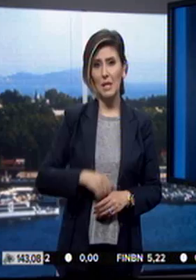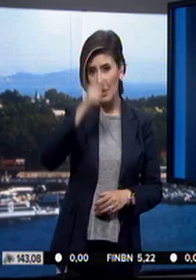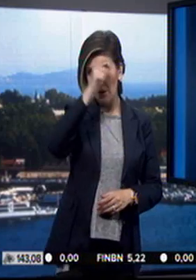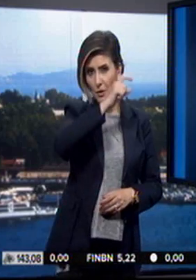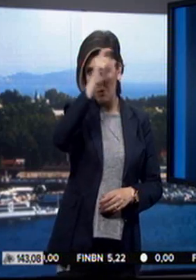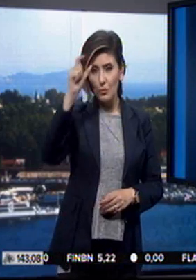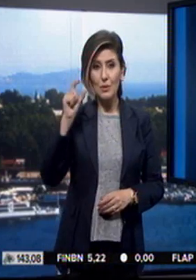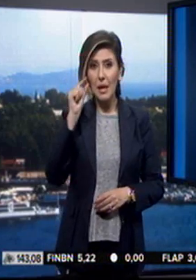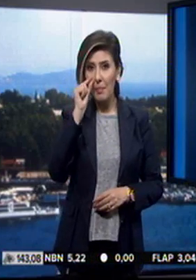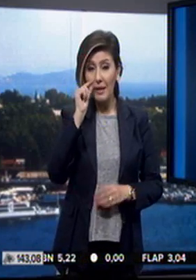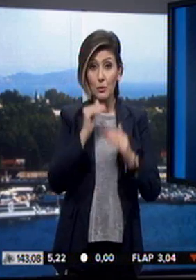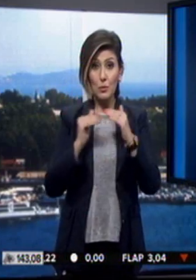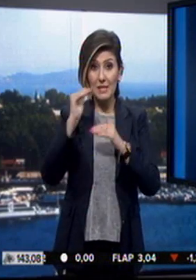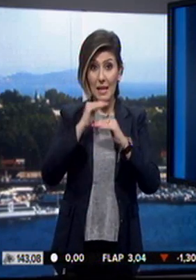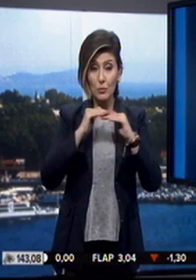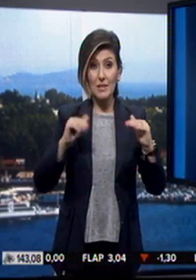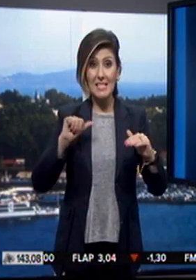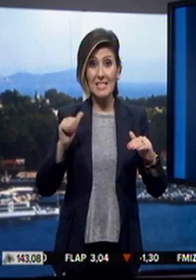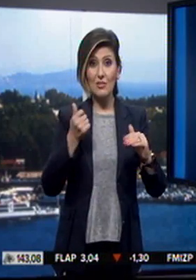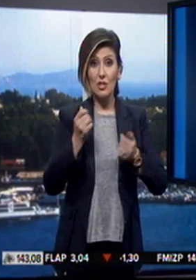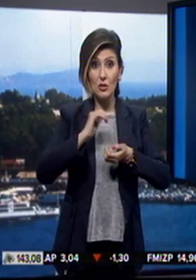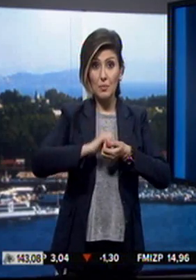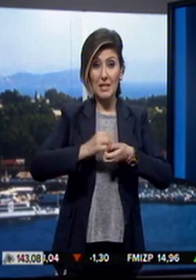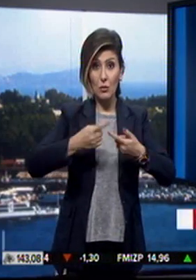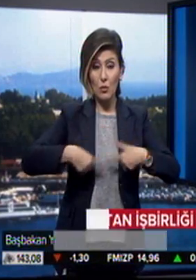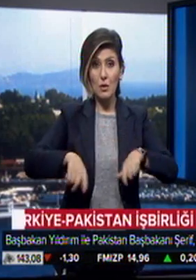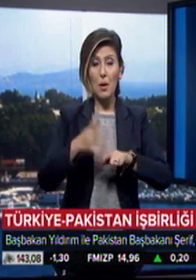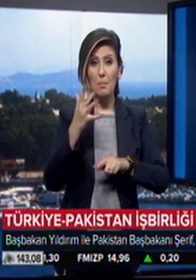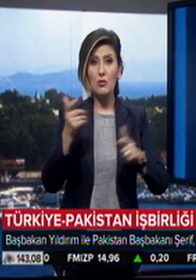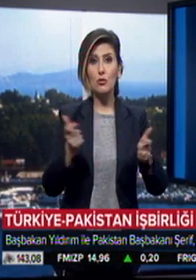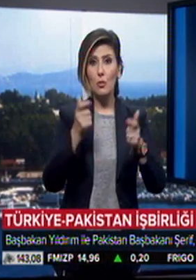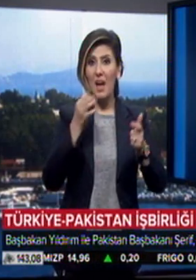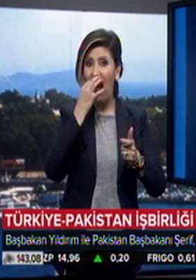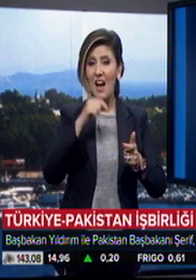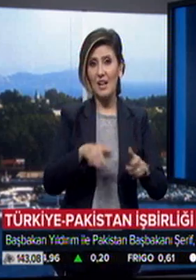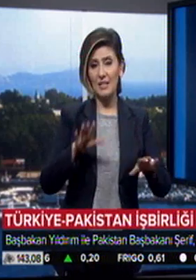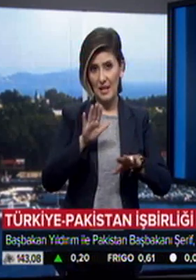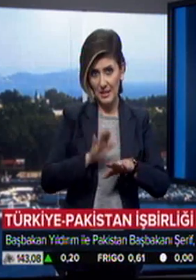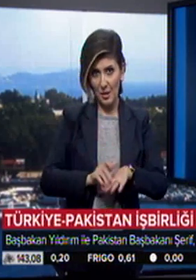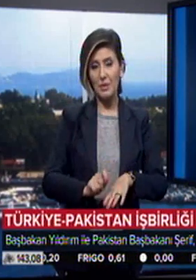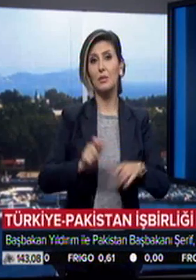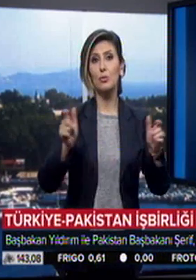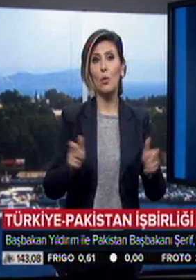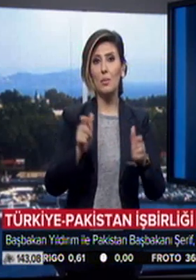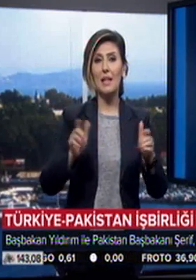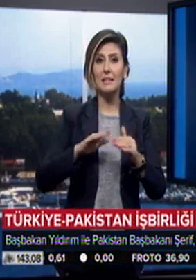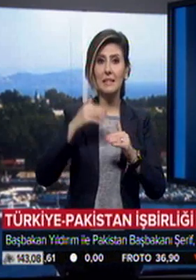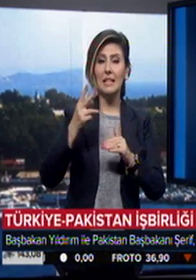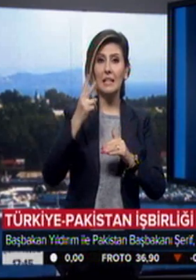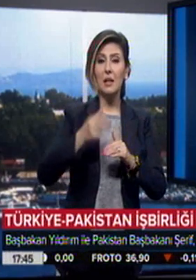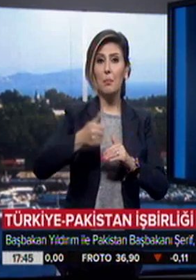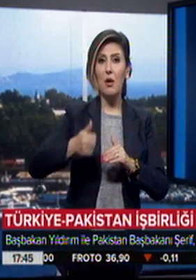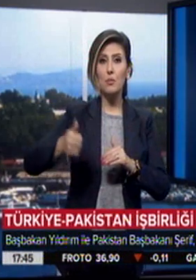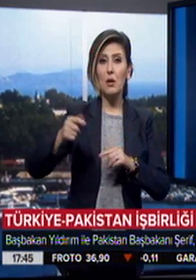Türkiye-Pakistan Yüksek Düzeyli Stratejik İşbirliği Konseyi'nin 5. toplantısı Ankara'da yapıldı. Toplantının